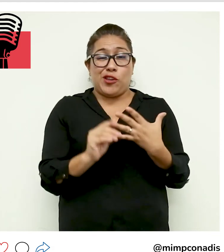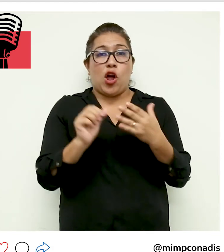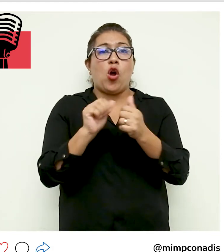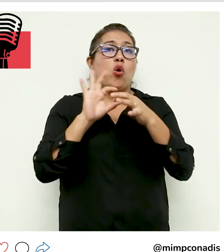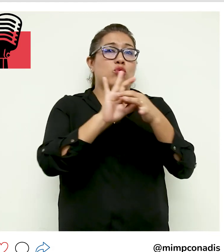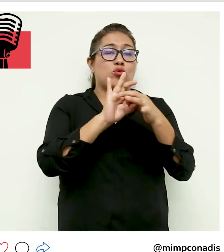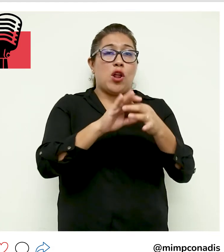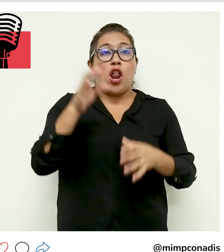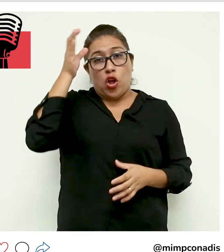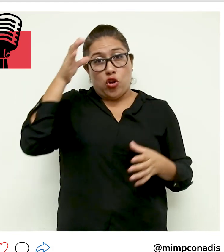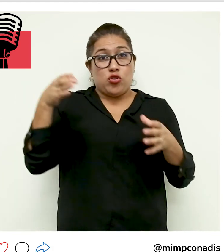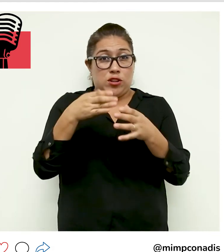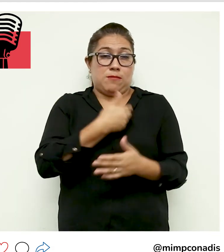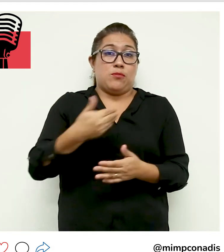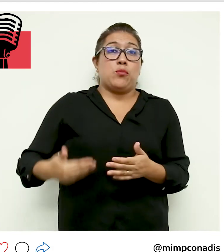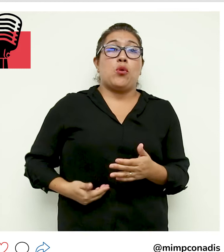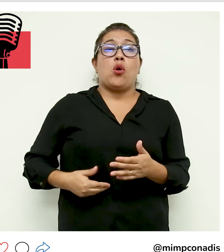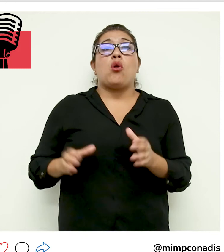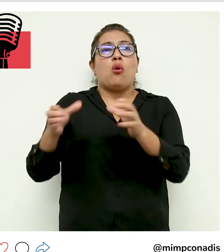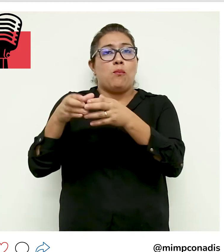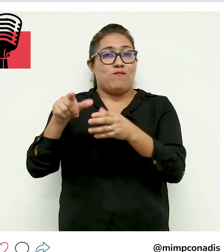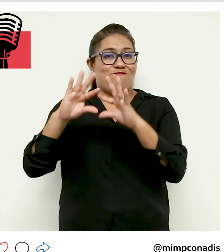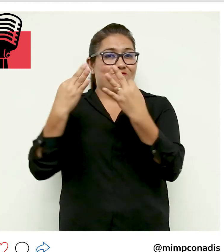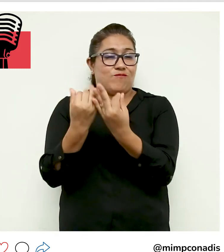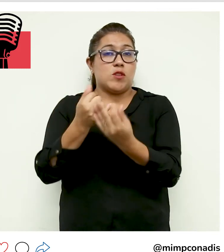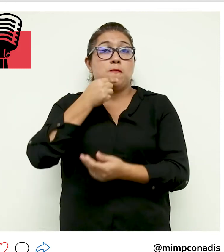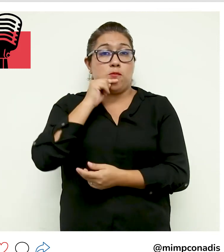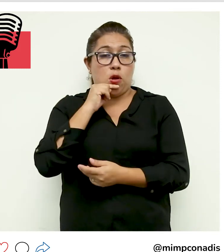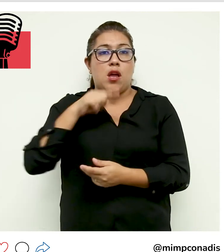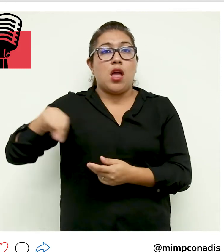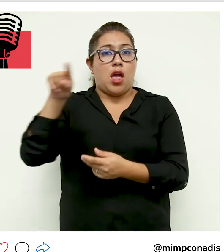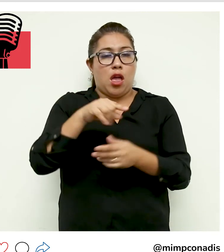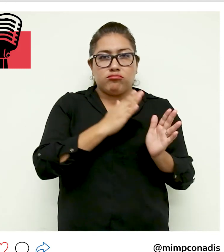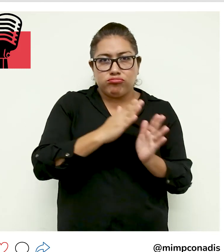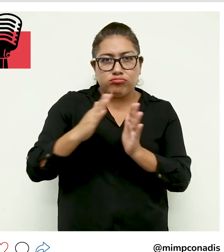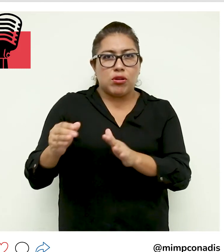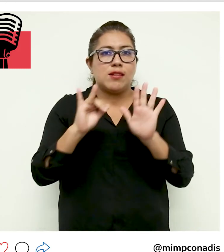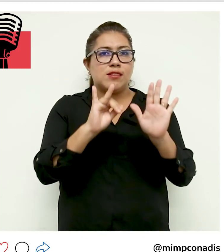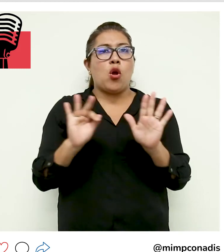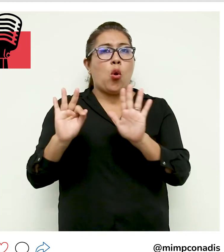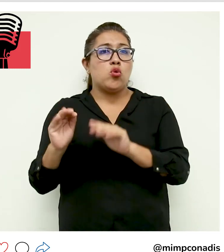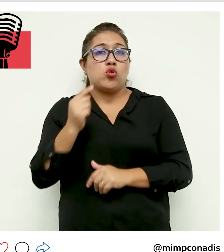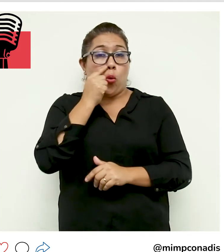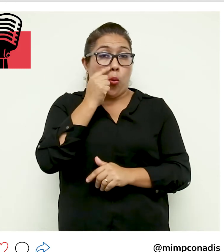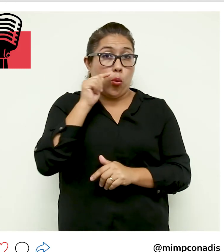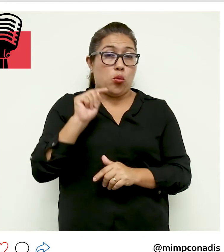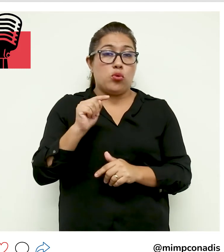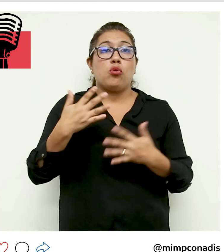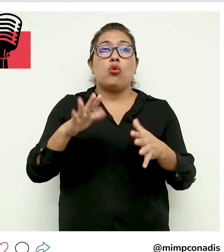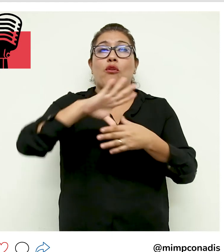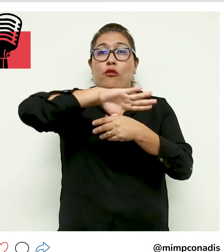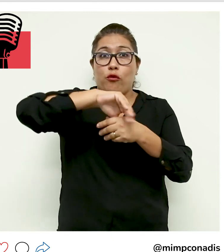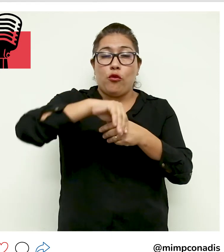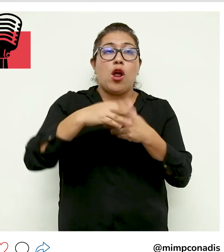articulación con el Congreso de la República, a través de la Comisión de la Mujer y Familia, organizaron el 7 y 8 de junio la Feria de